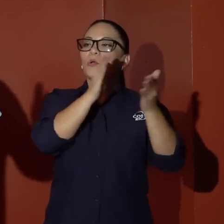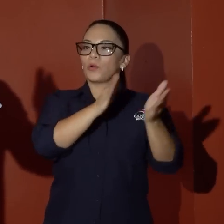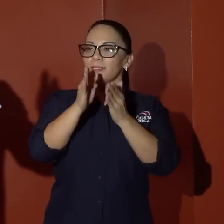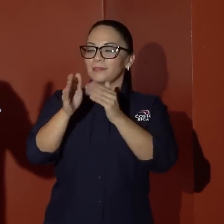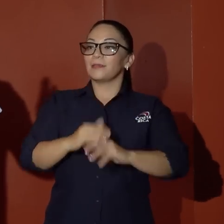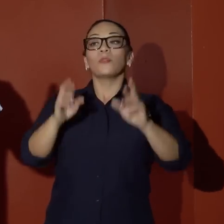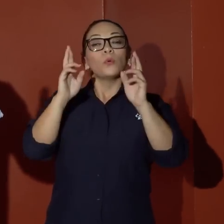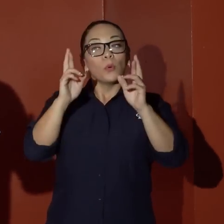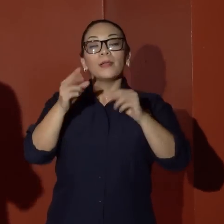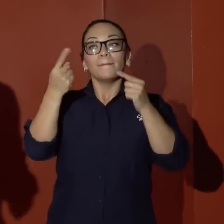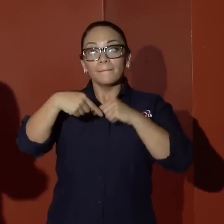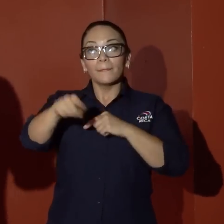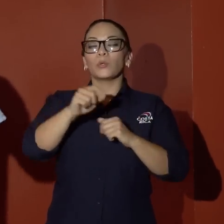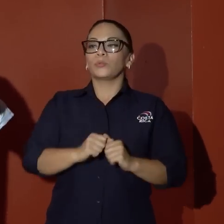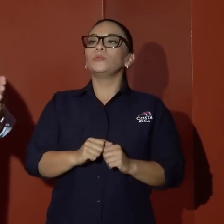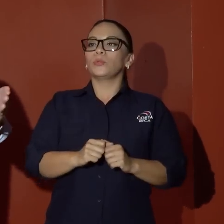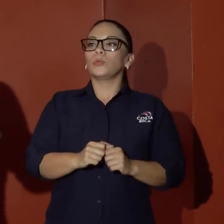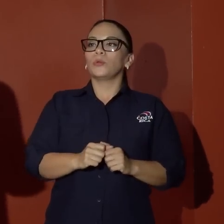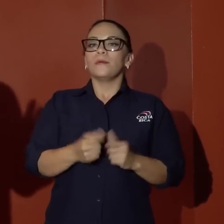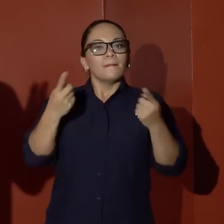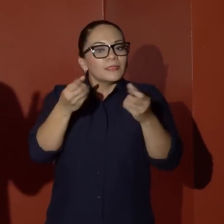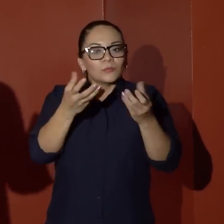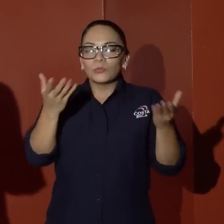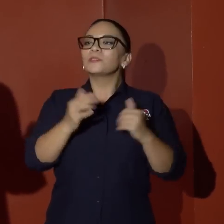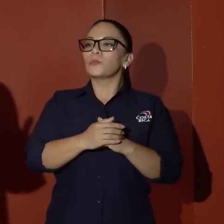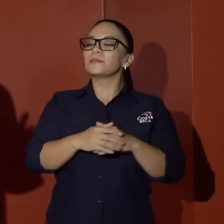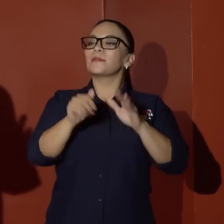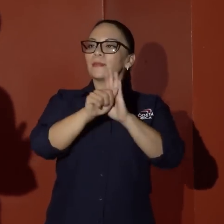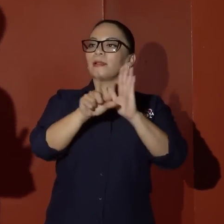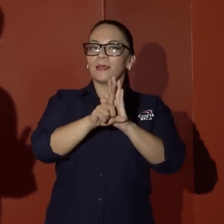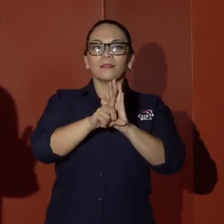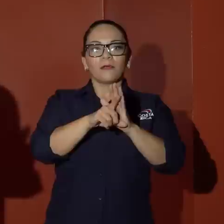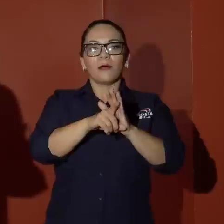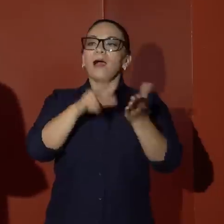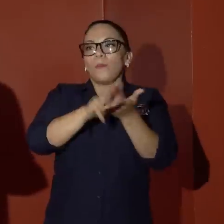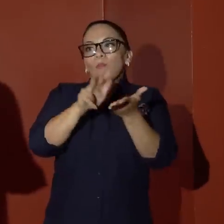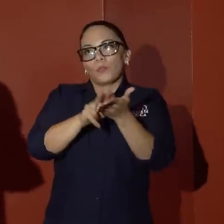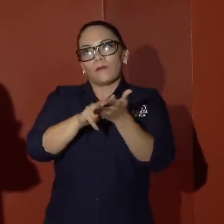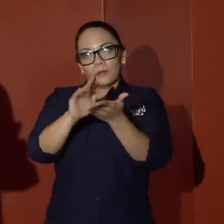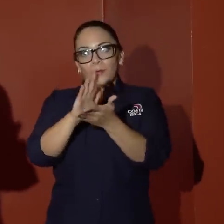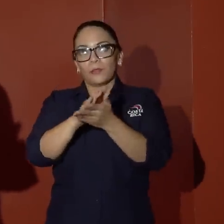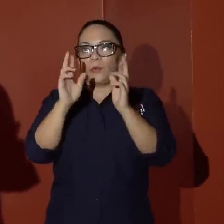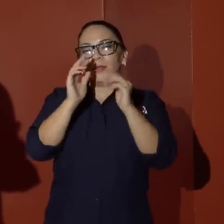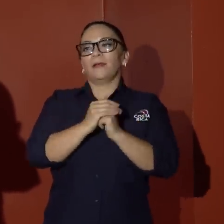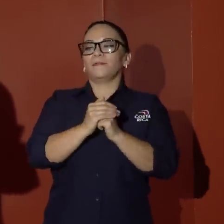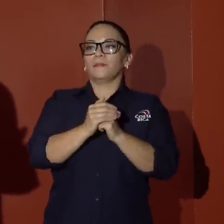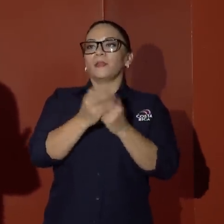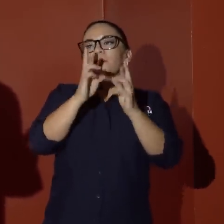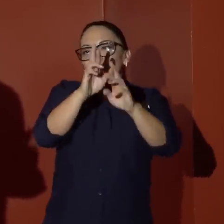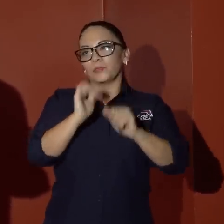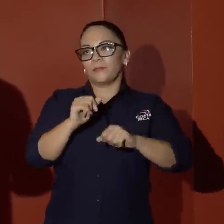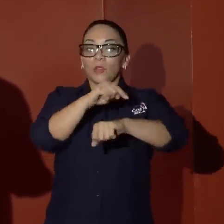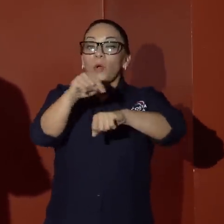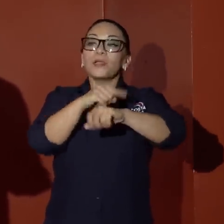Ojalá pronto pasen el montón de cosas que tiene la asamblea muy respetuosamente jornadas. Miren,